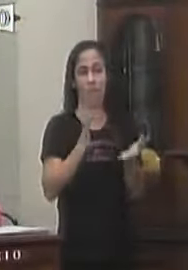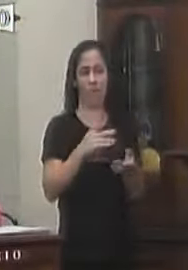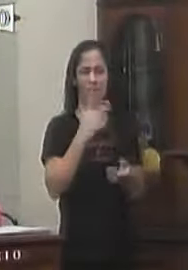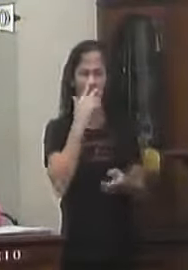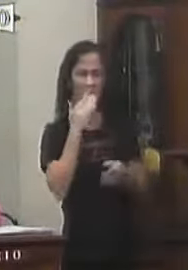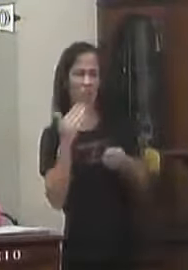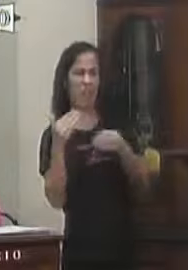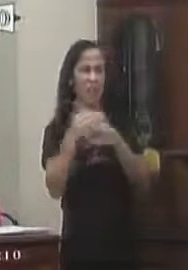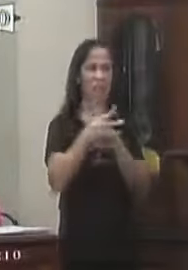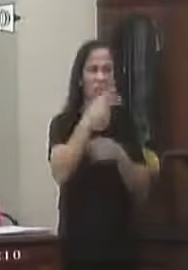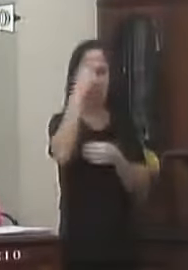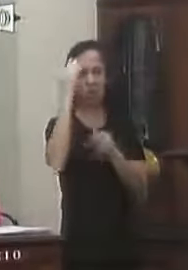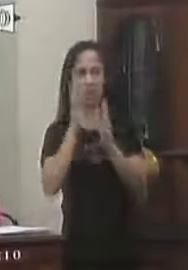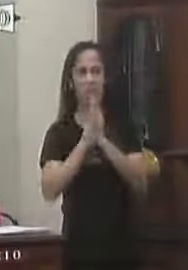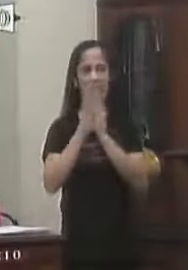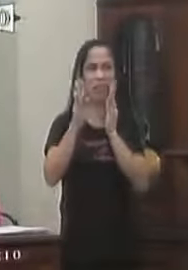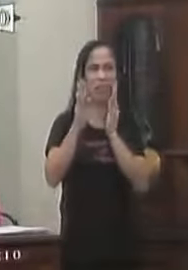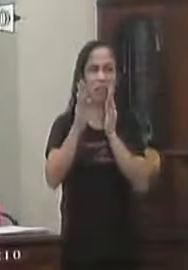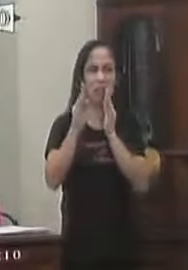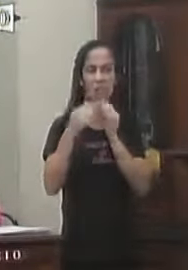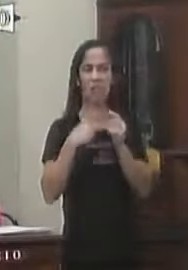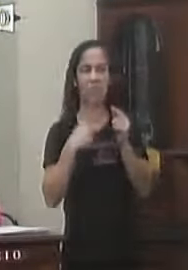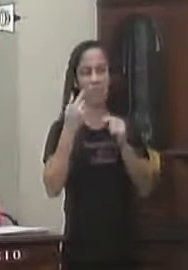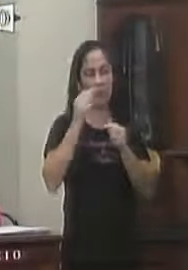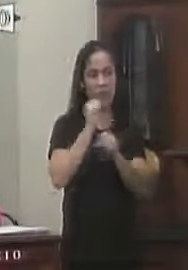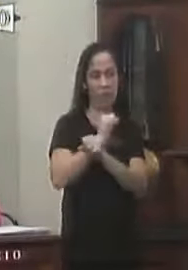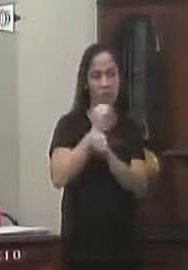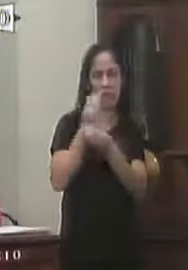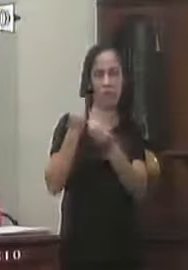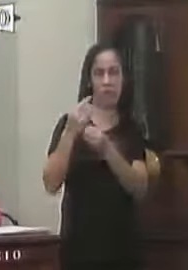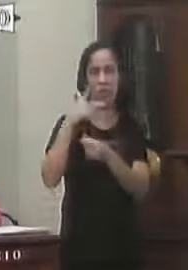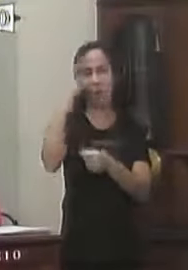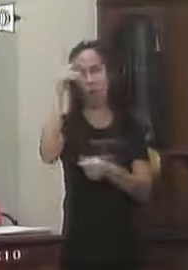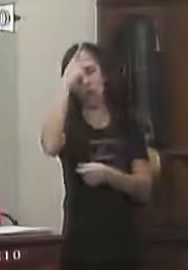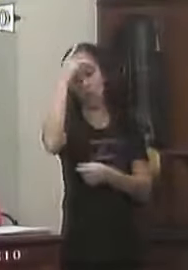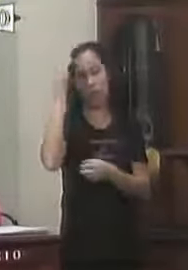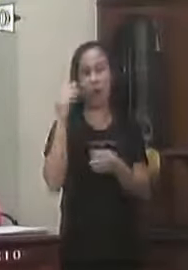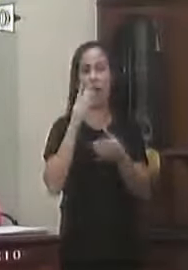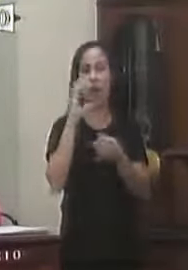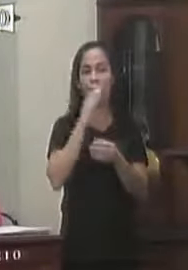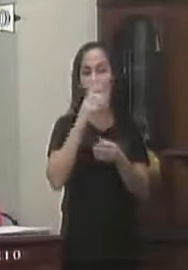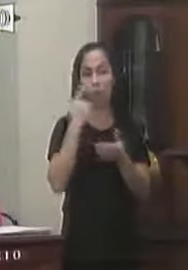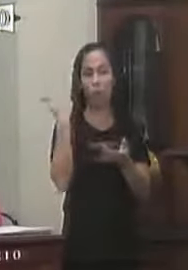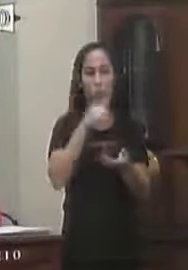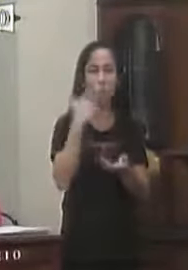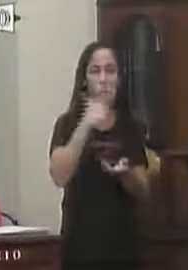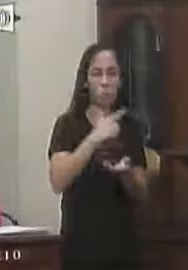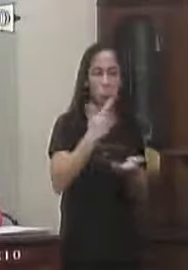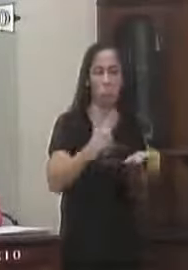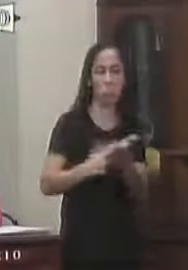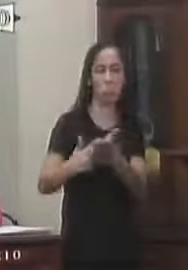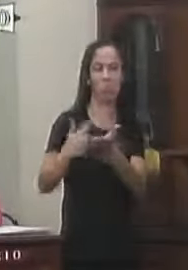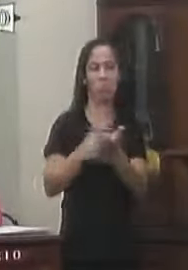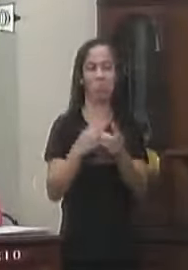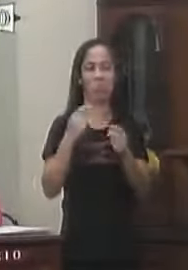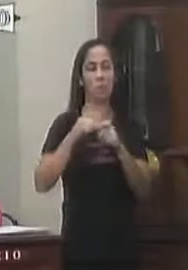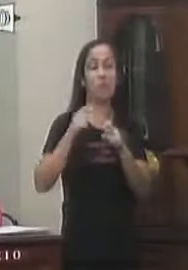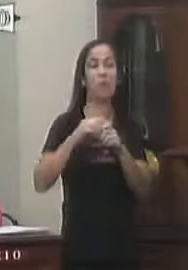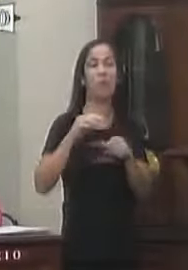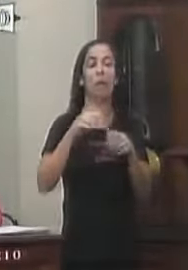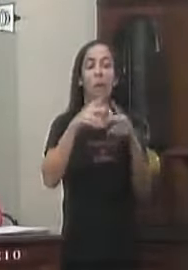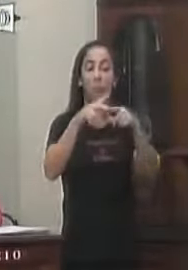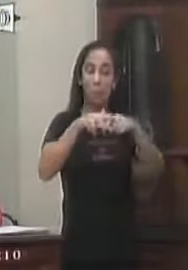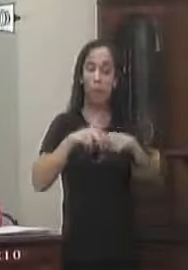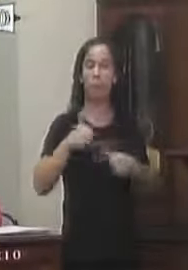Consequências negativas Ao interesse da coletividade Com respeito A ordem cronológica Das listas E a falta de critério Propositura Aprimora as ações De